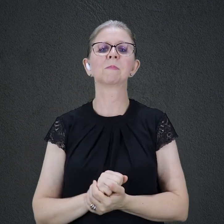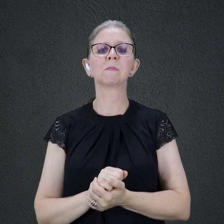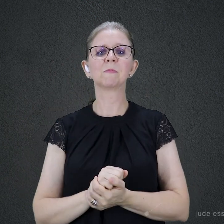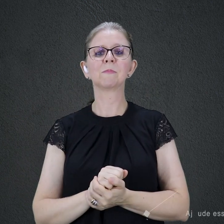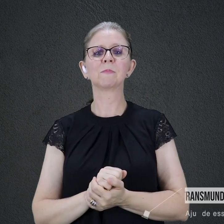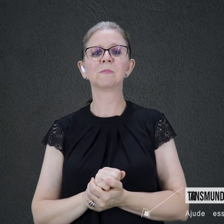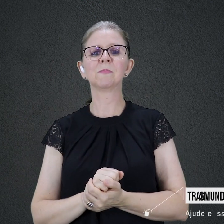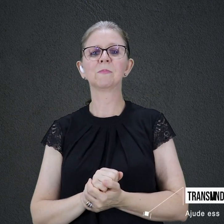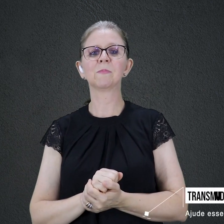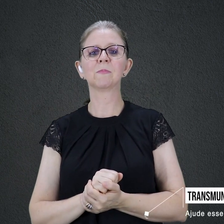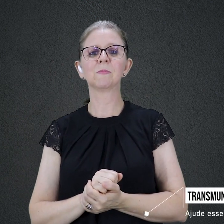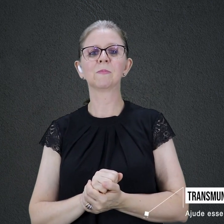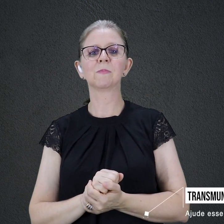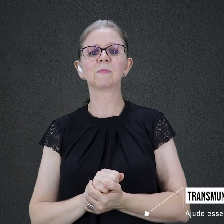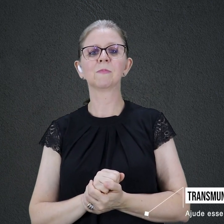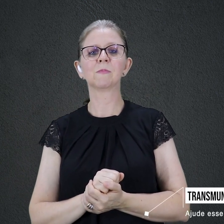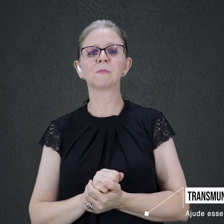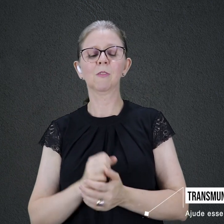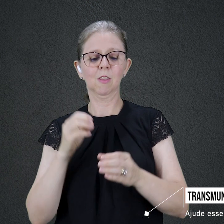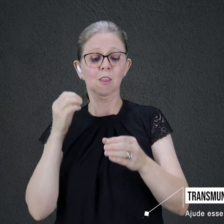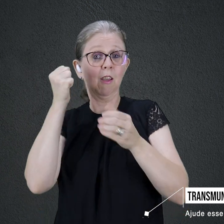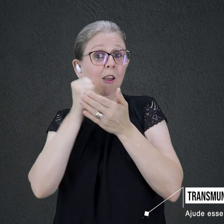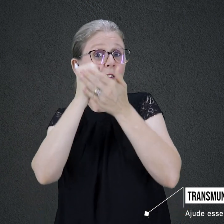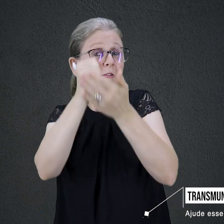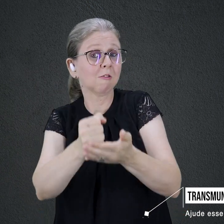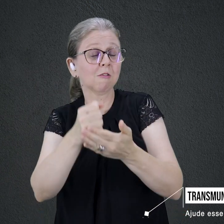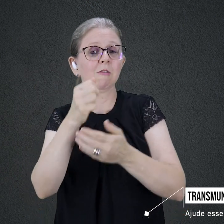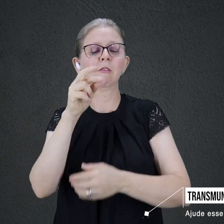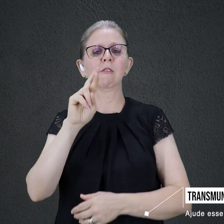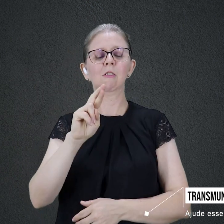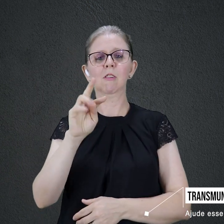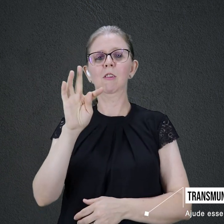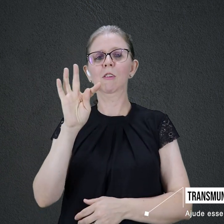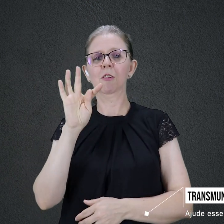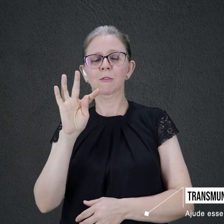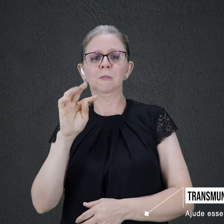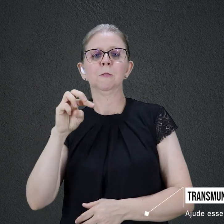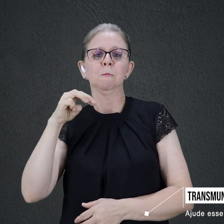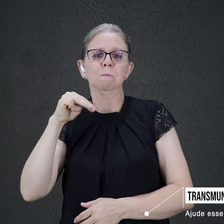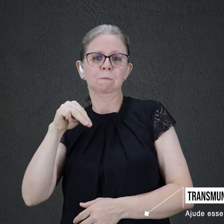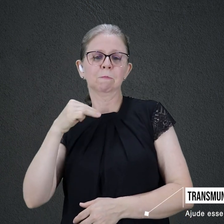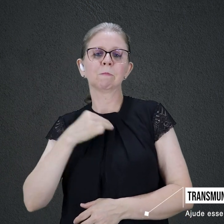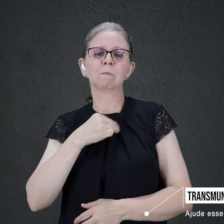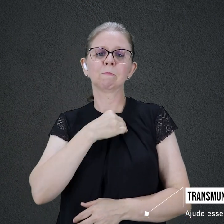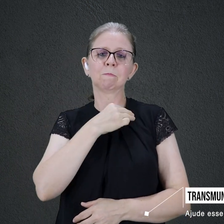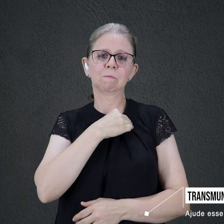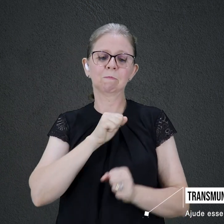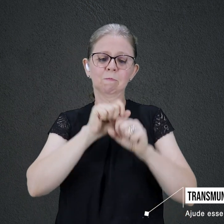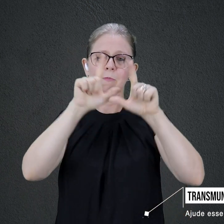Ajude a RTM a manter esse ministério. Faça já sua doação. Acesse transmundial.org.br barra